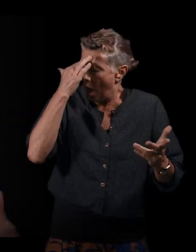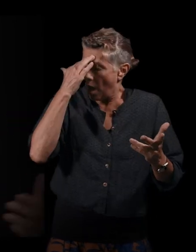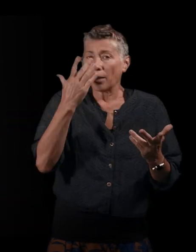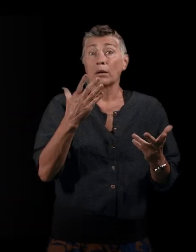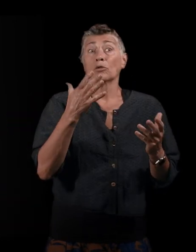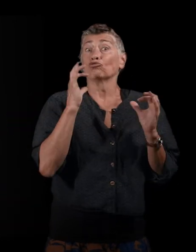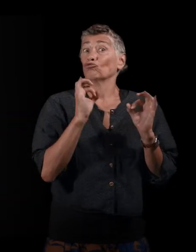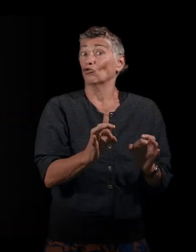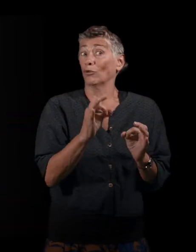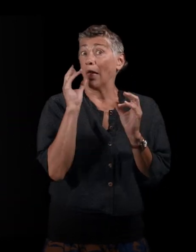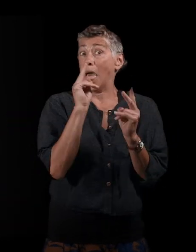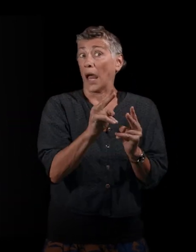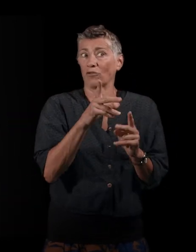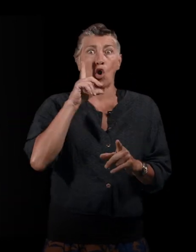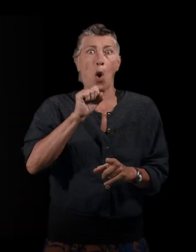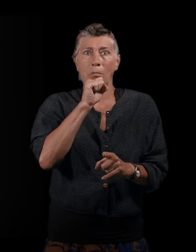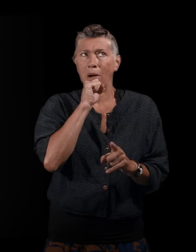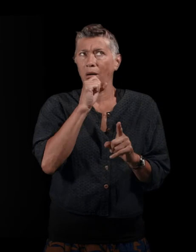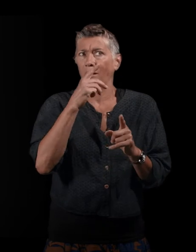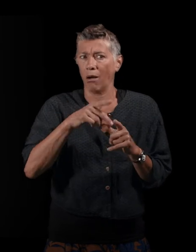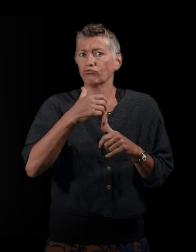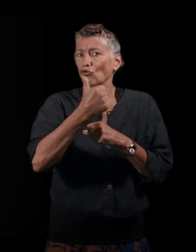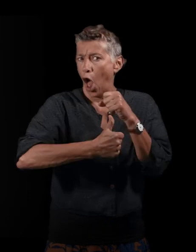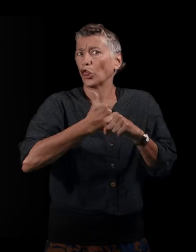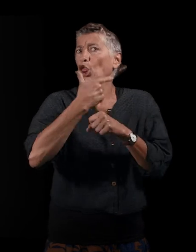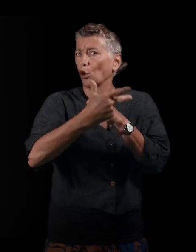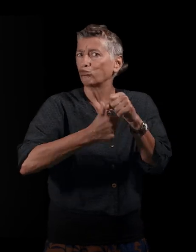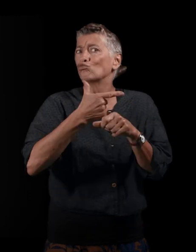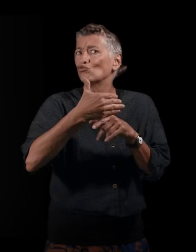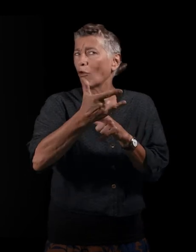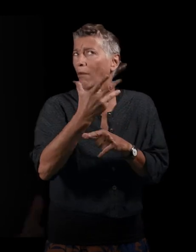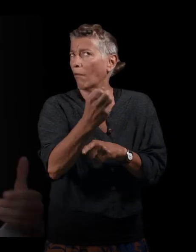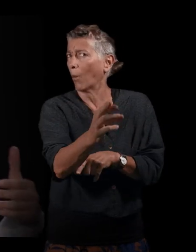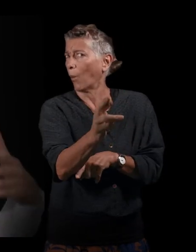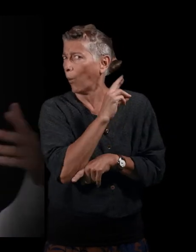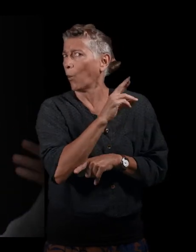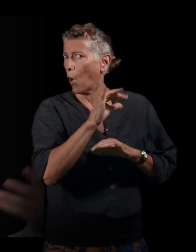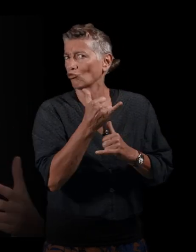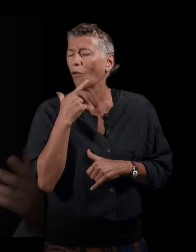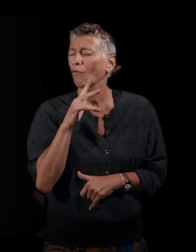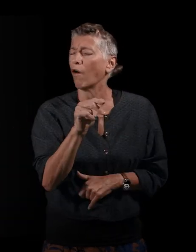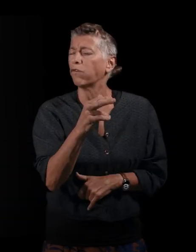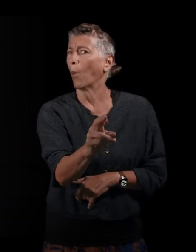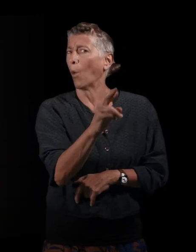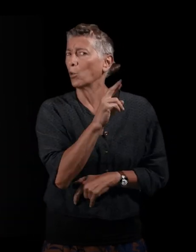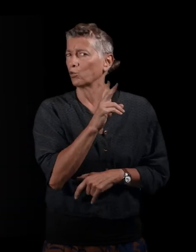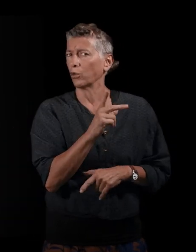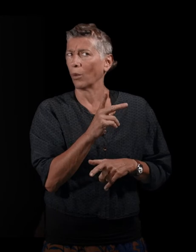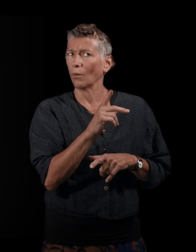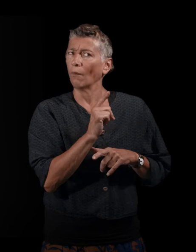ils cultivent, mes grands-parents, le désir de retourner en Algérie pendant plusieurs années. Enfin, l'idée qu'ils vont pouvoir reprendre leur vie d'avant. L'idée folle.